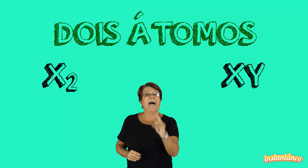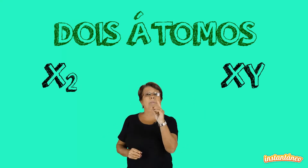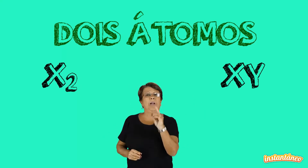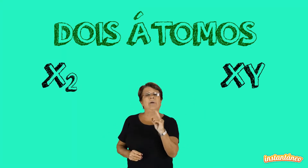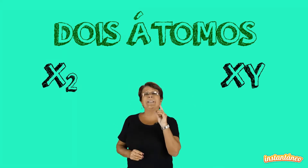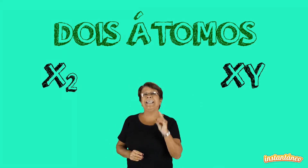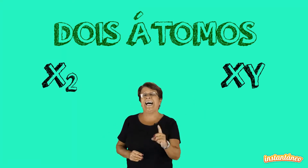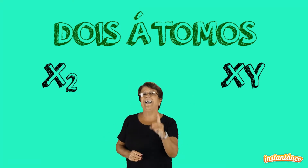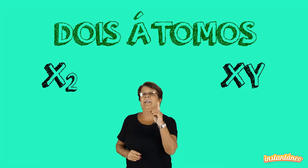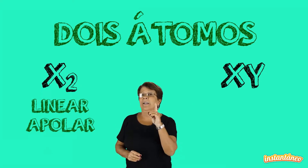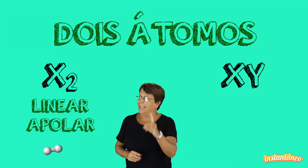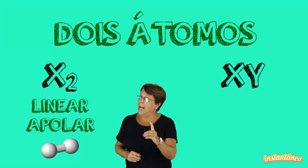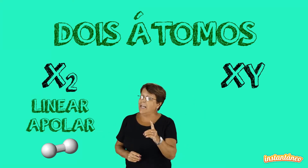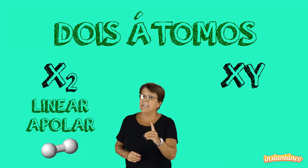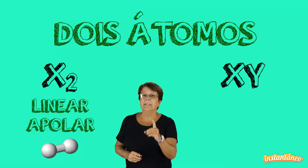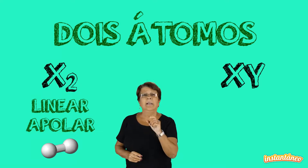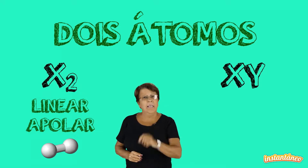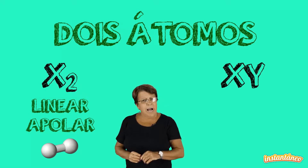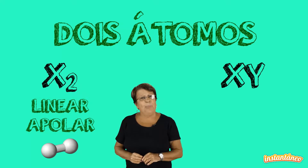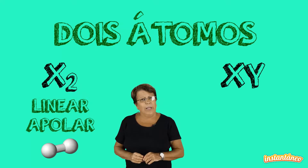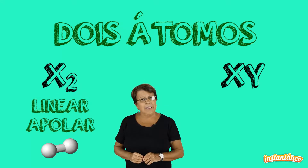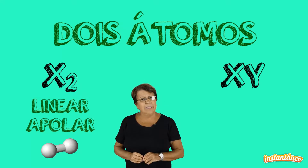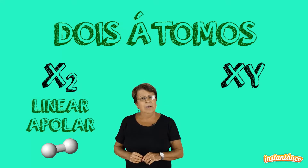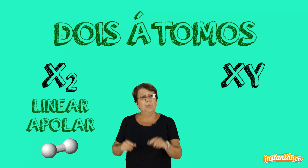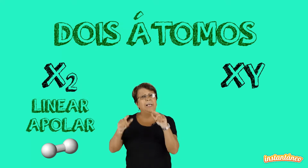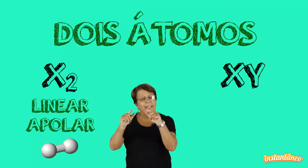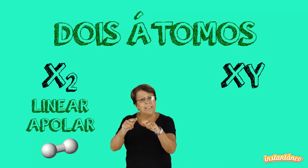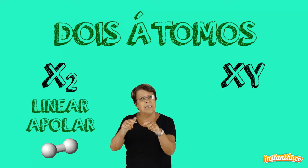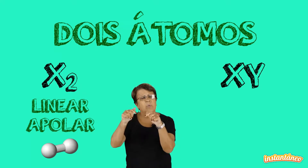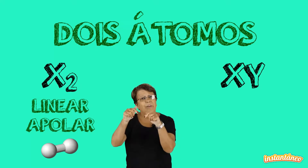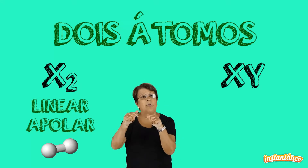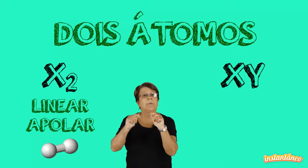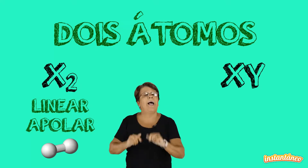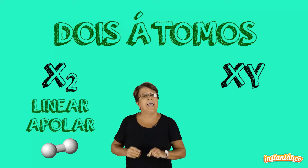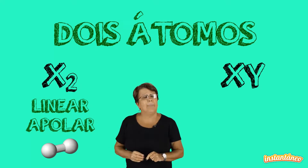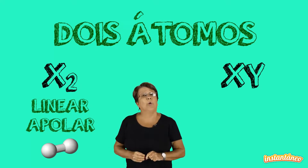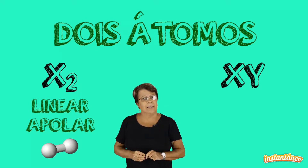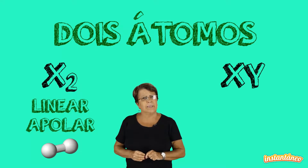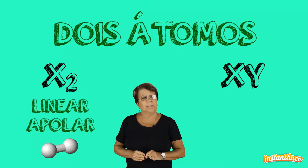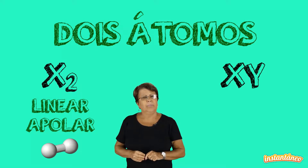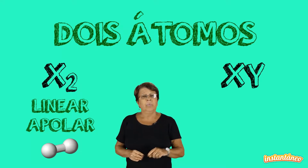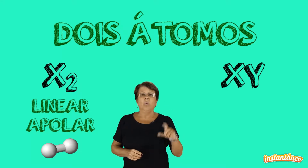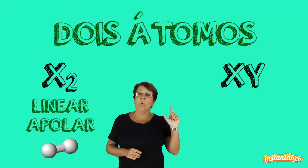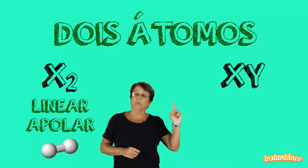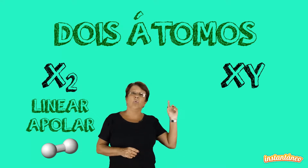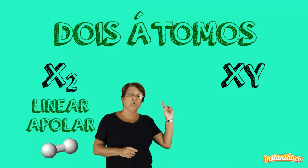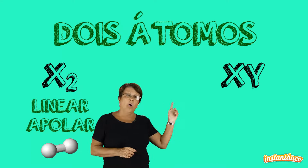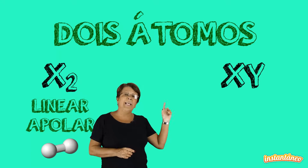a molécula será linear e apolar, porque a ligação que a forma é apolar. Quando os dois